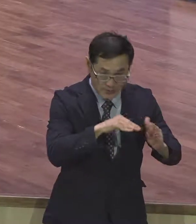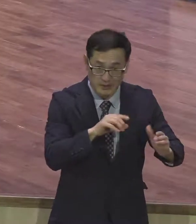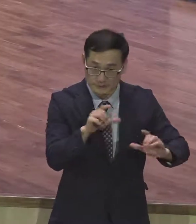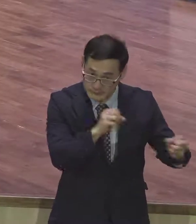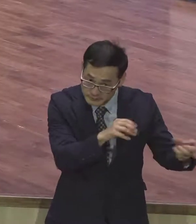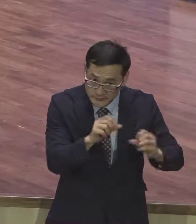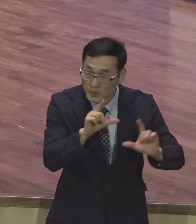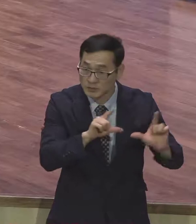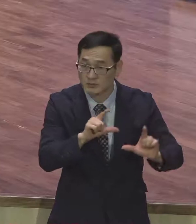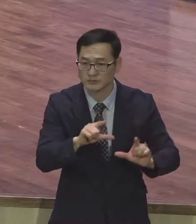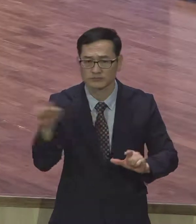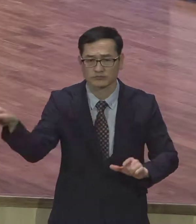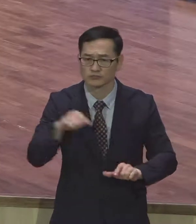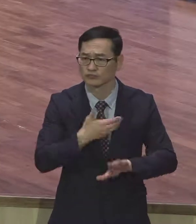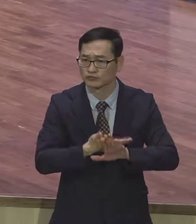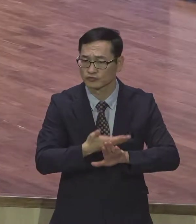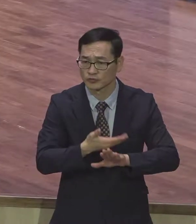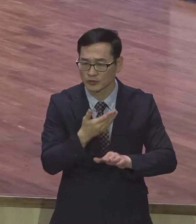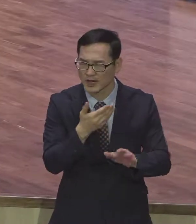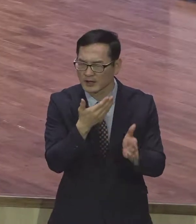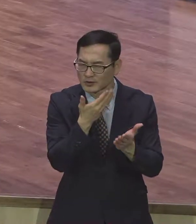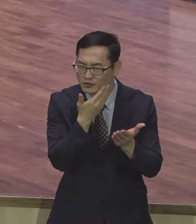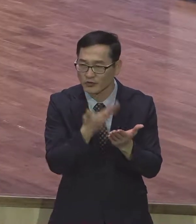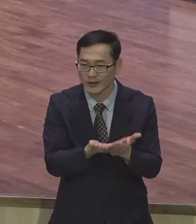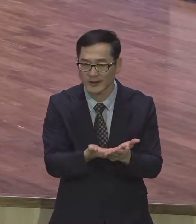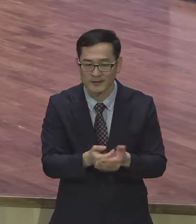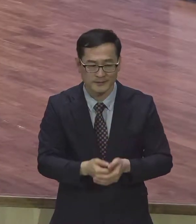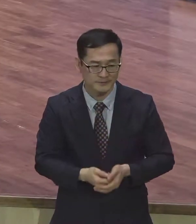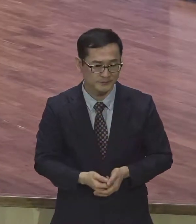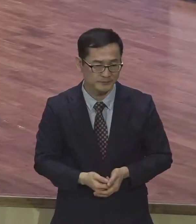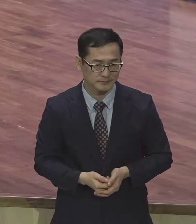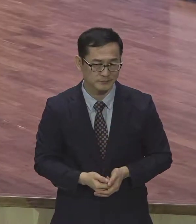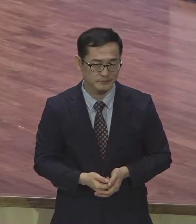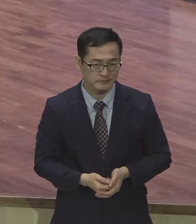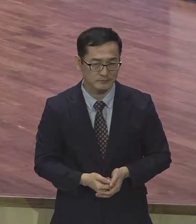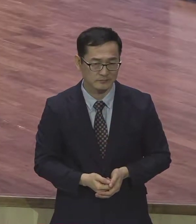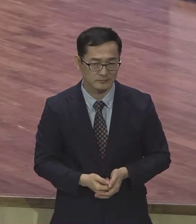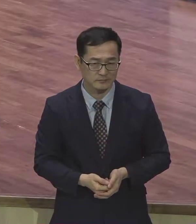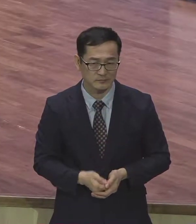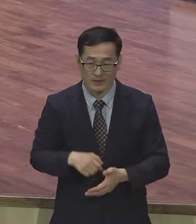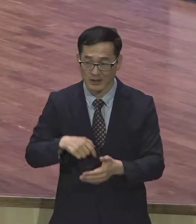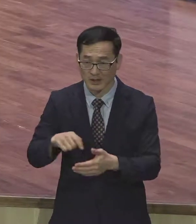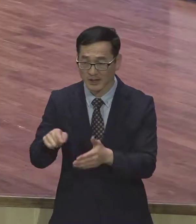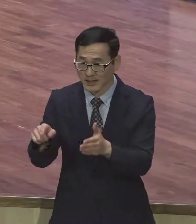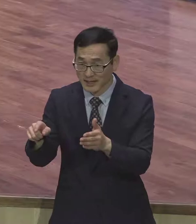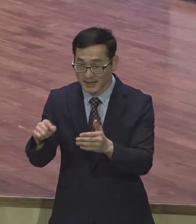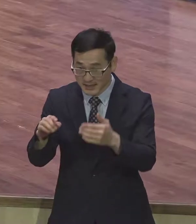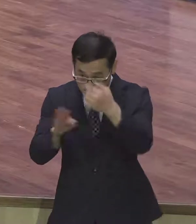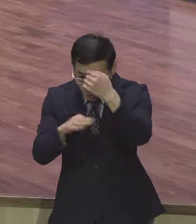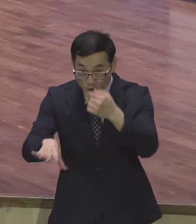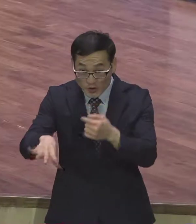상대방의 믿음이 성장하기까지 좀 기다려주는 것도 중요해요 성장하기까지